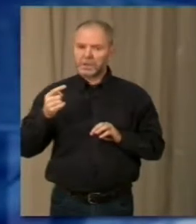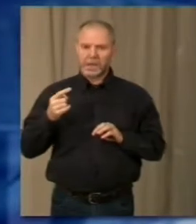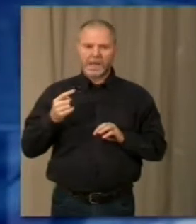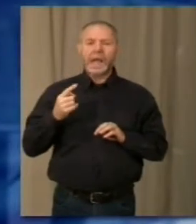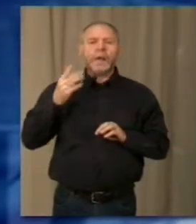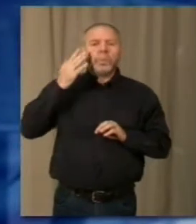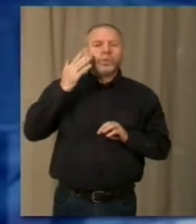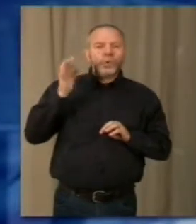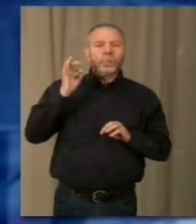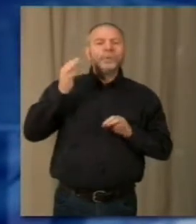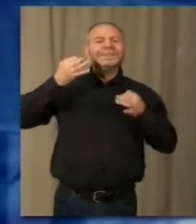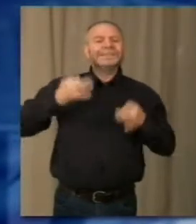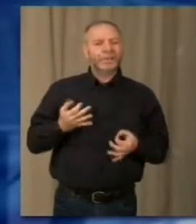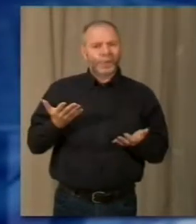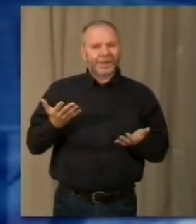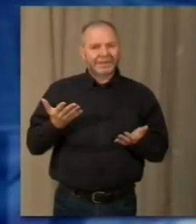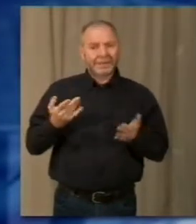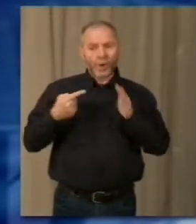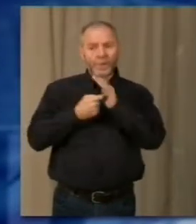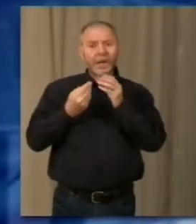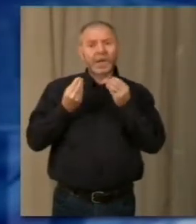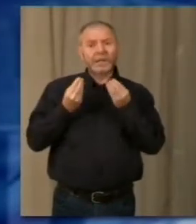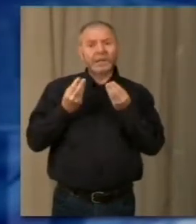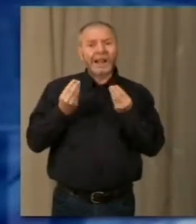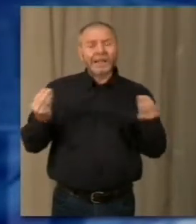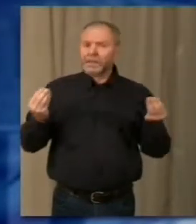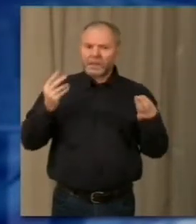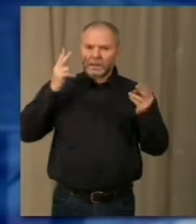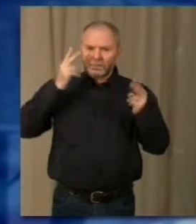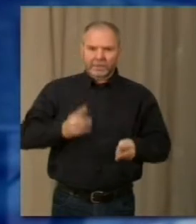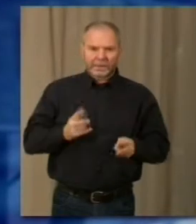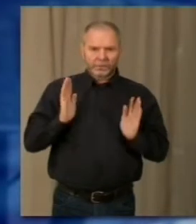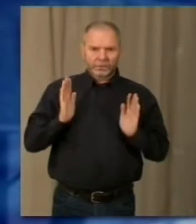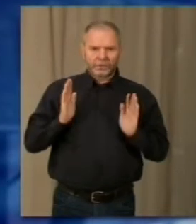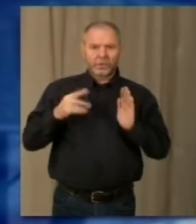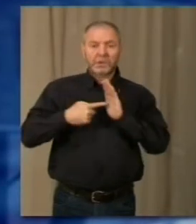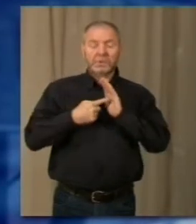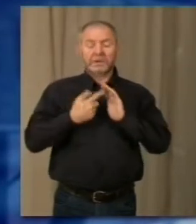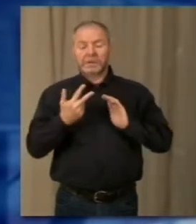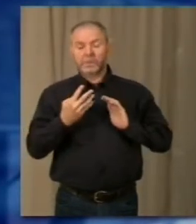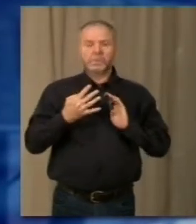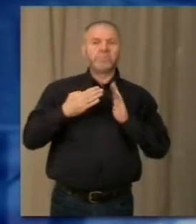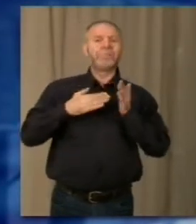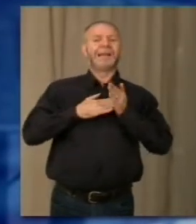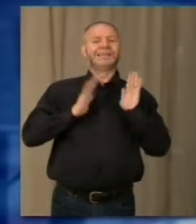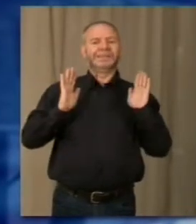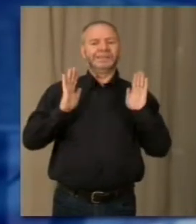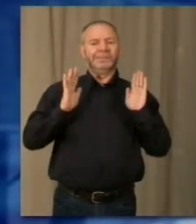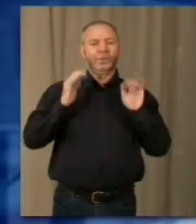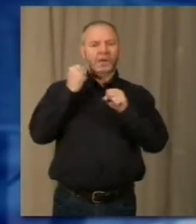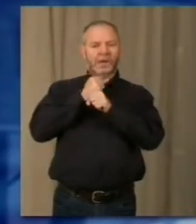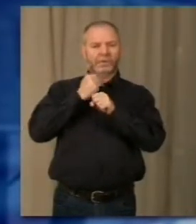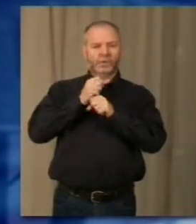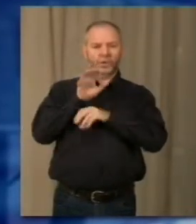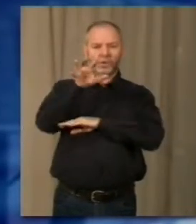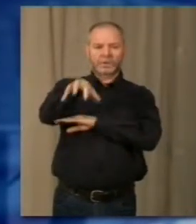diversamente per ragioni di sicurezza in una situazione di grande pericolo. Gli operai non possono essere troppi e possono lavorare con un solo ragno.